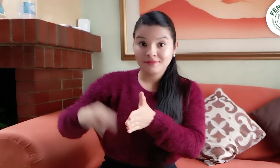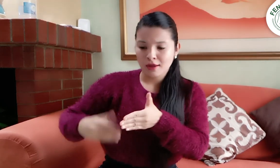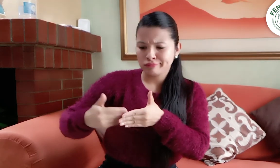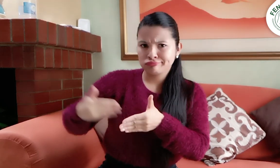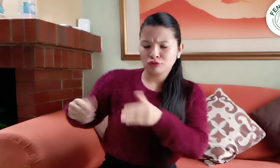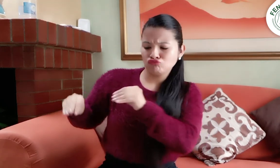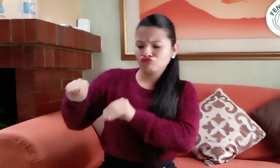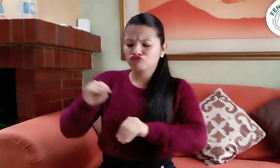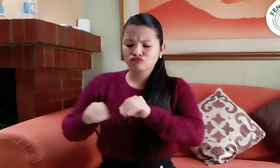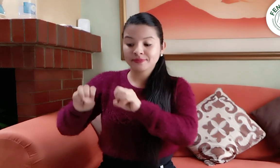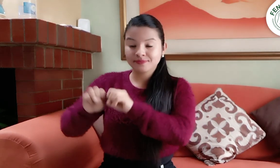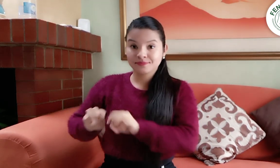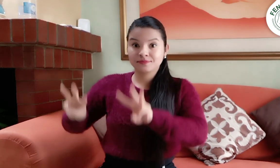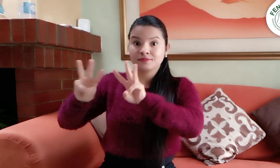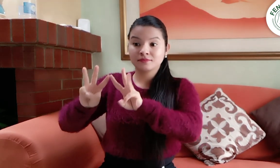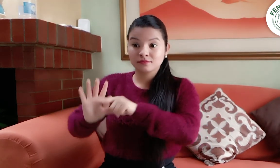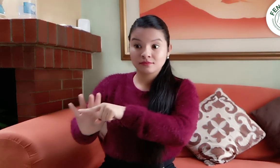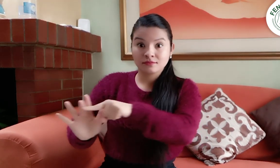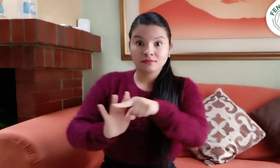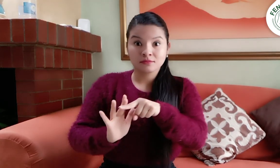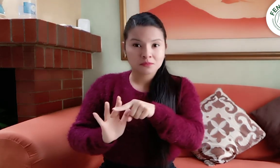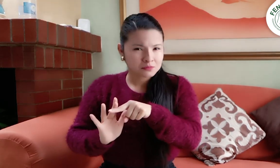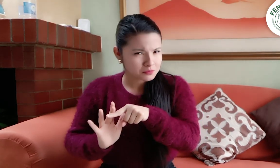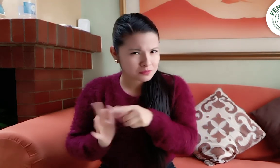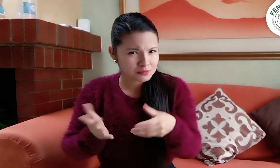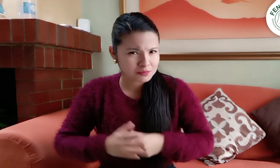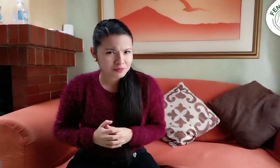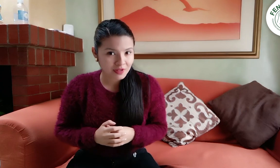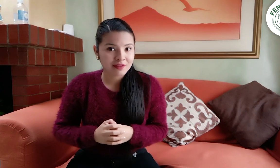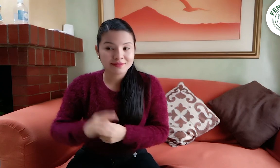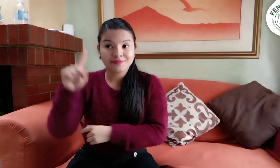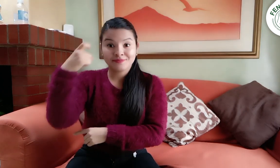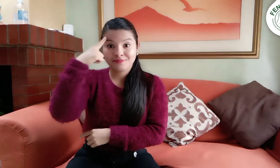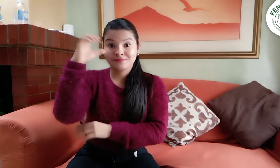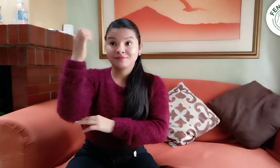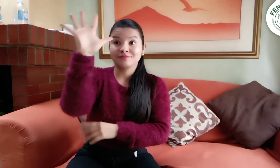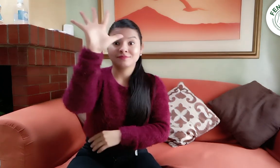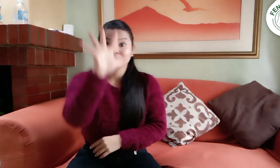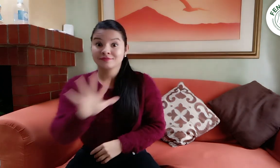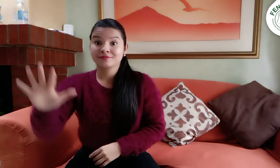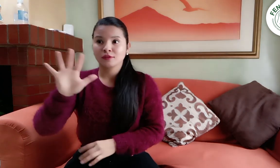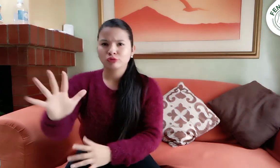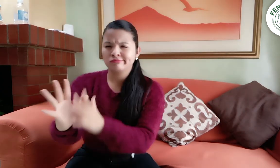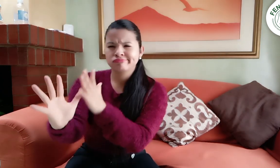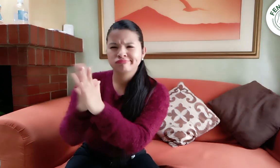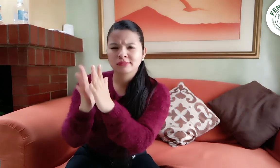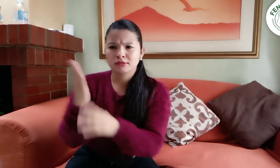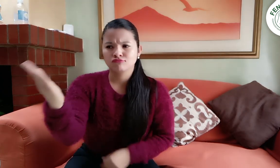¿La Convención sobre los Derechos de las Personas con Discapacidad realizada por la ONU está siendo implementada? Para saberlo, tanto